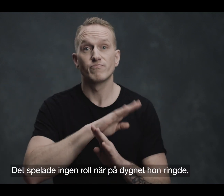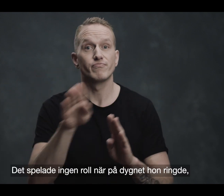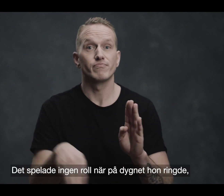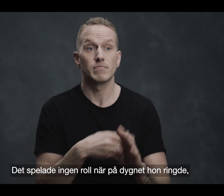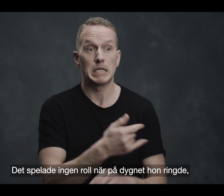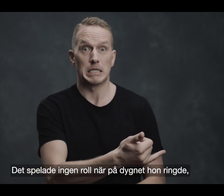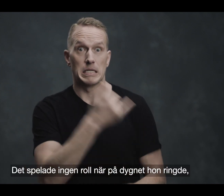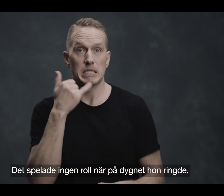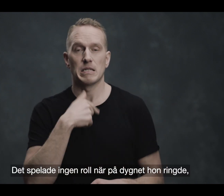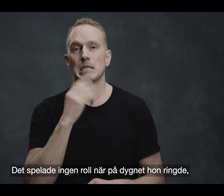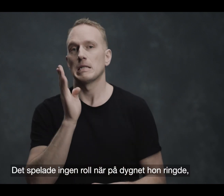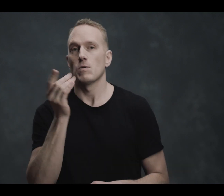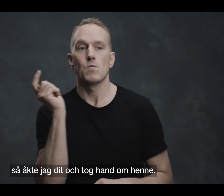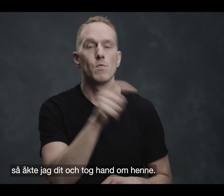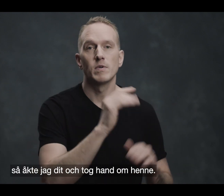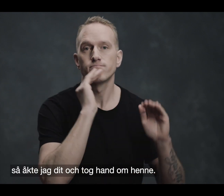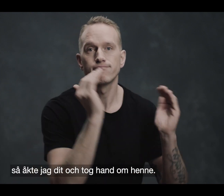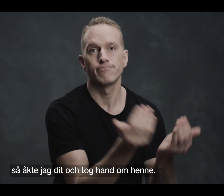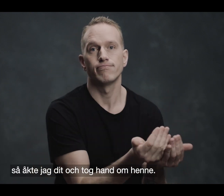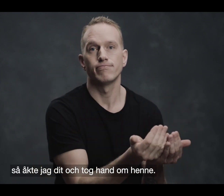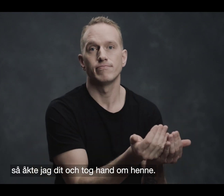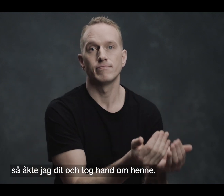Det spelade ingen roll när på dygnet hon ringde så åkte jag dit och tog hand om henne.